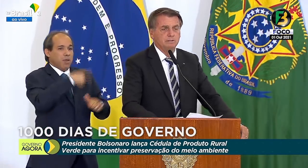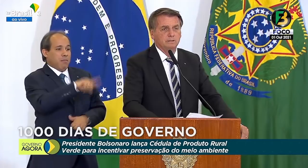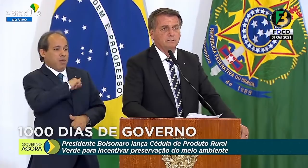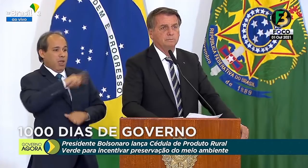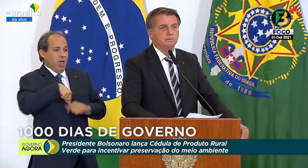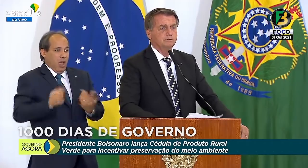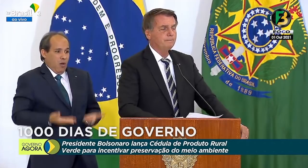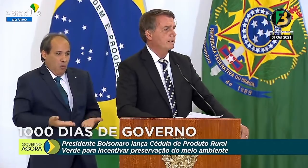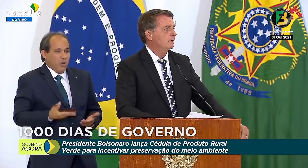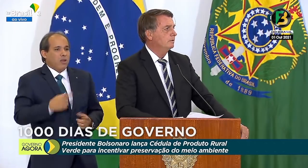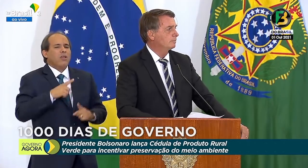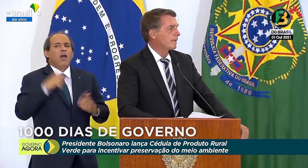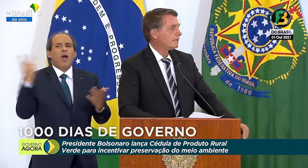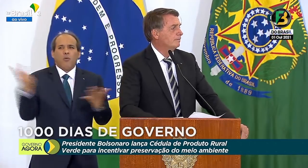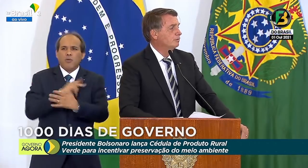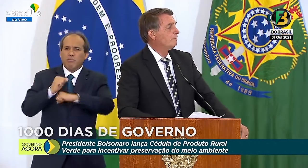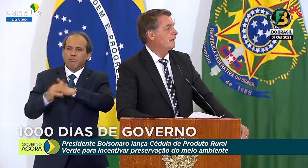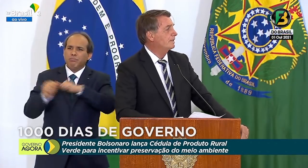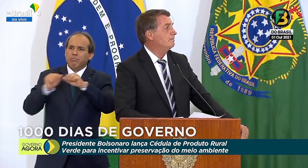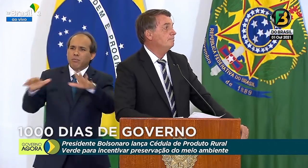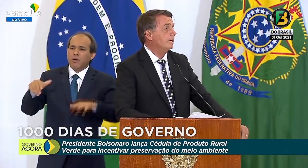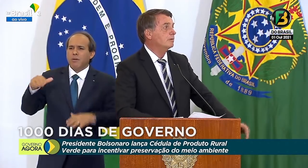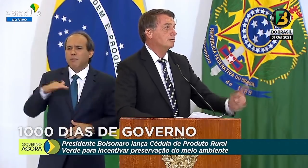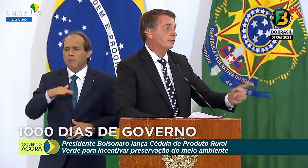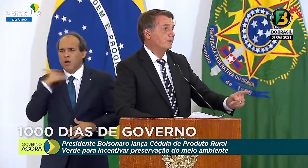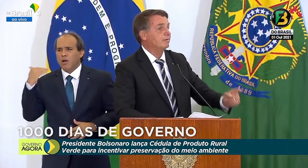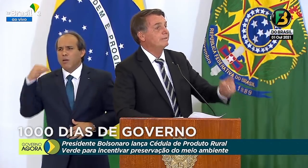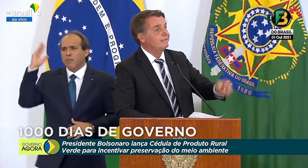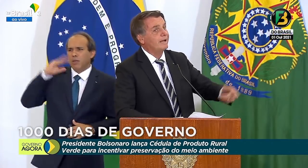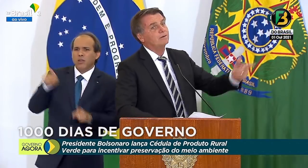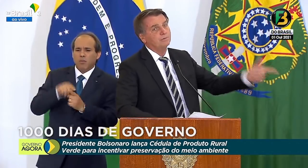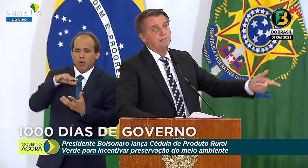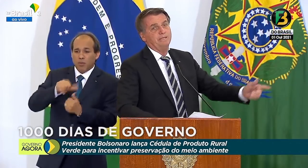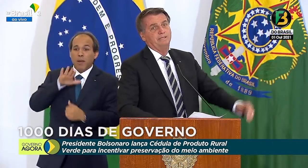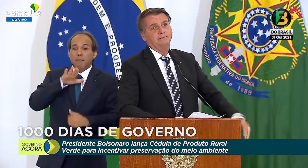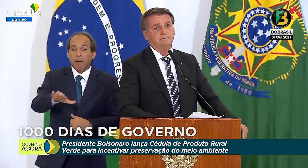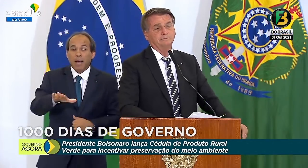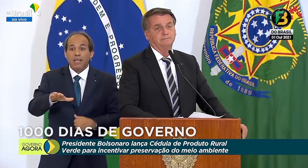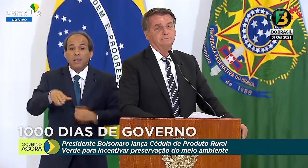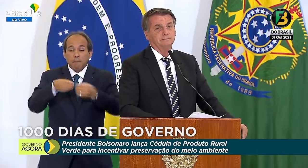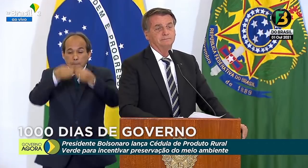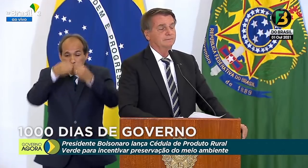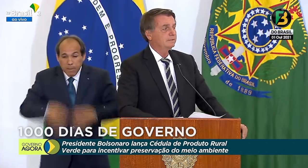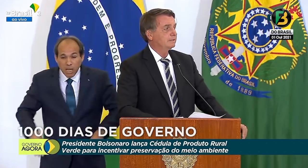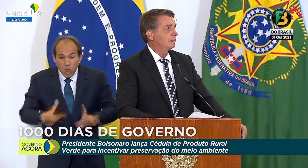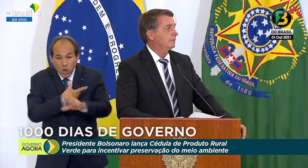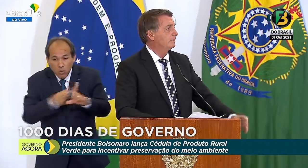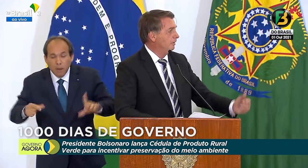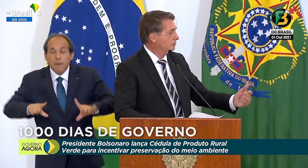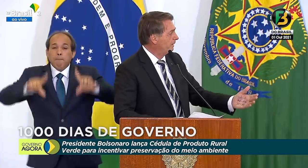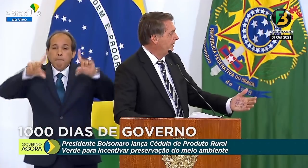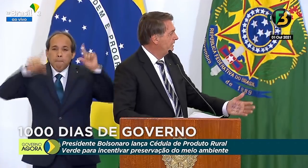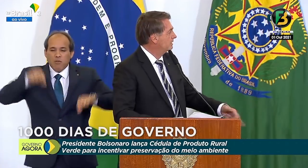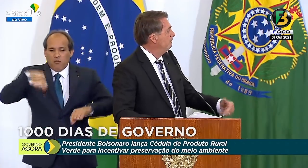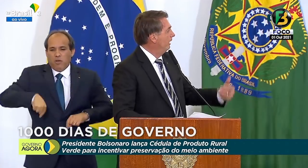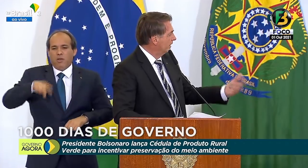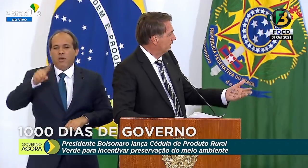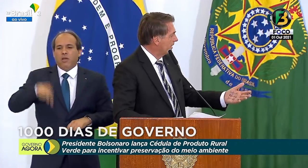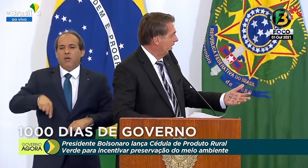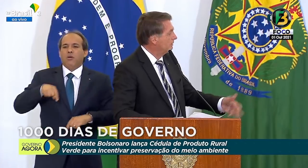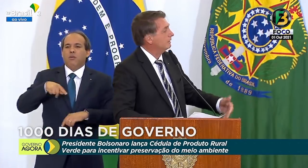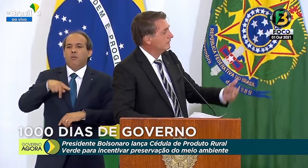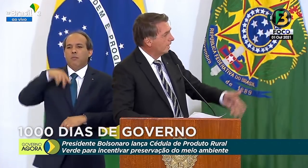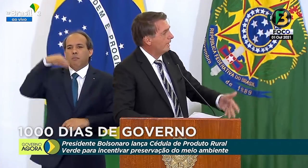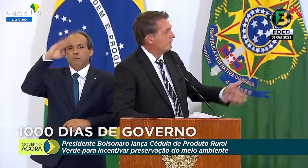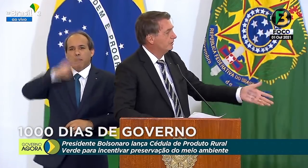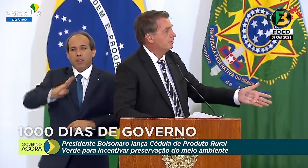Brasil e no mundo, o Brasil foi num país que menos sofreu na economia. E é um dos países que melhor